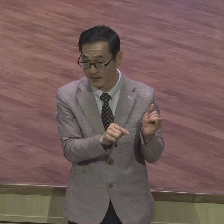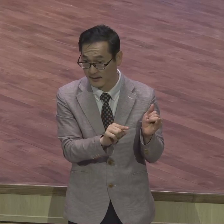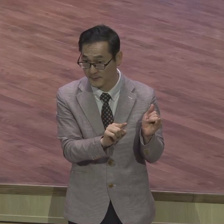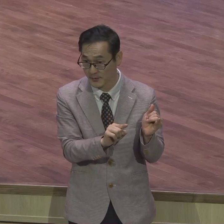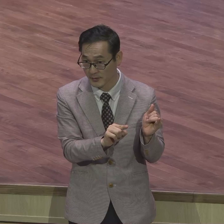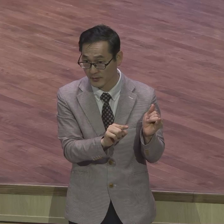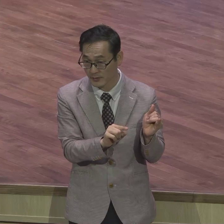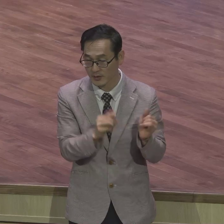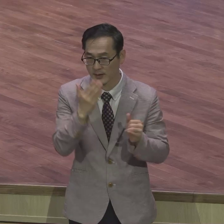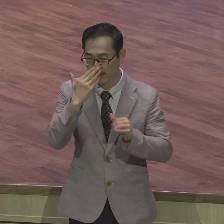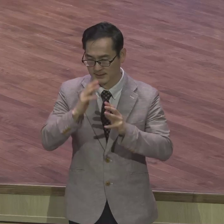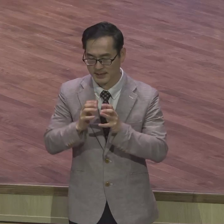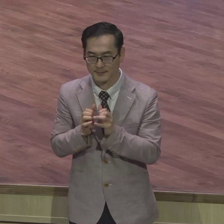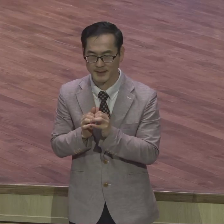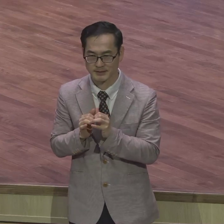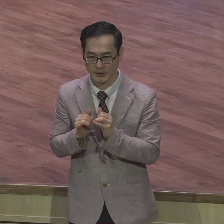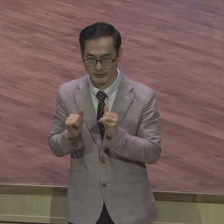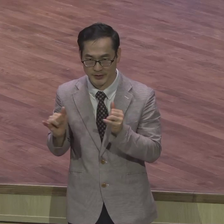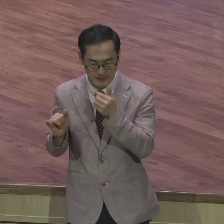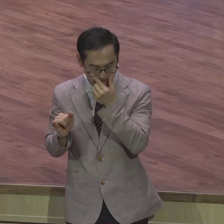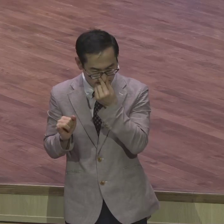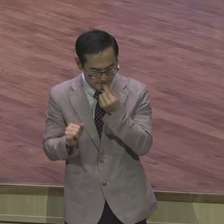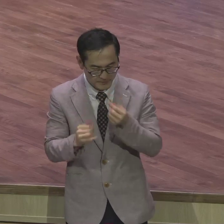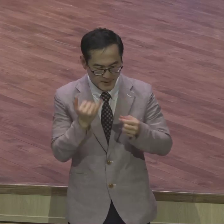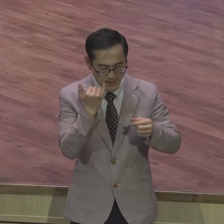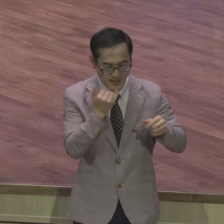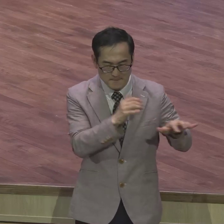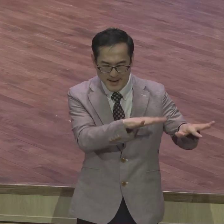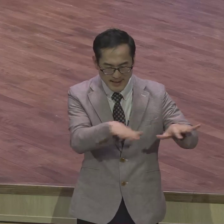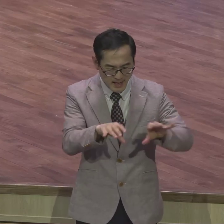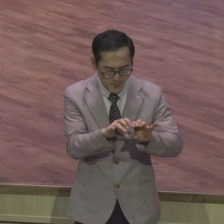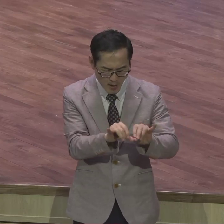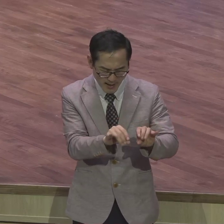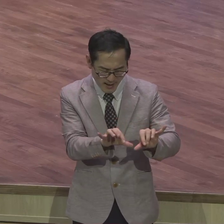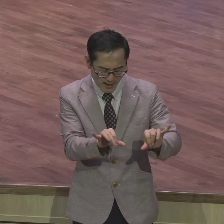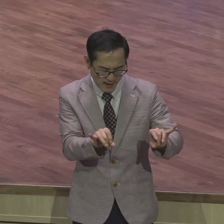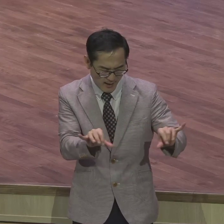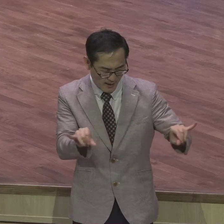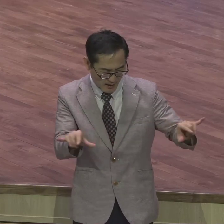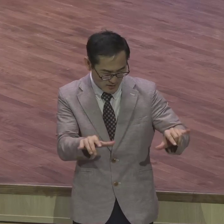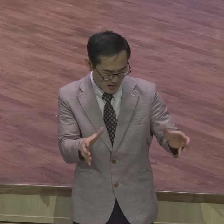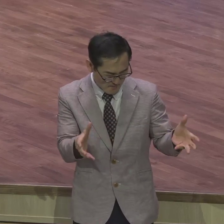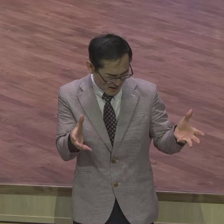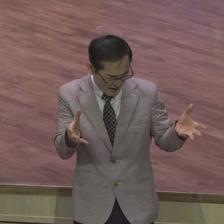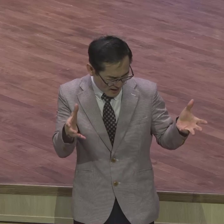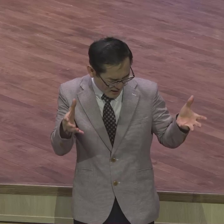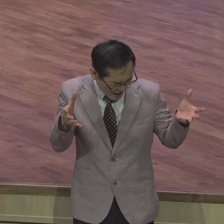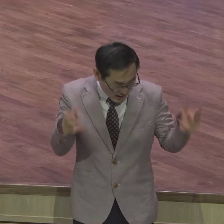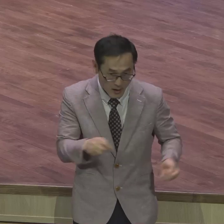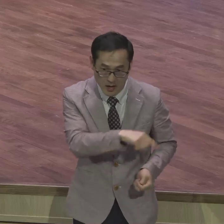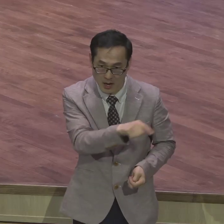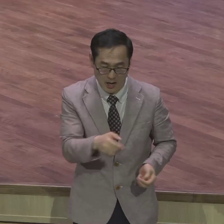이스라엘 백성들이 바다에 모래처럼 수가 많다 할지라도 이들이 다